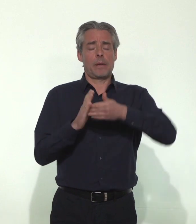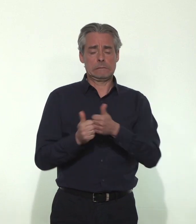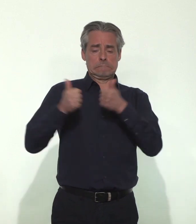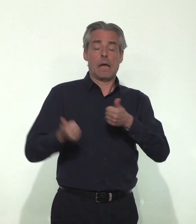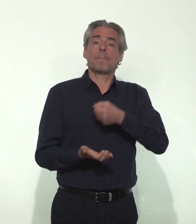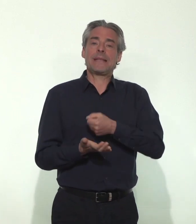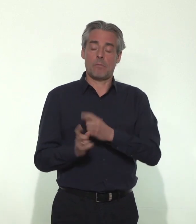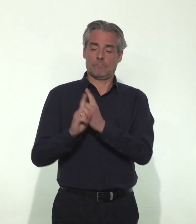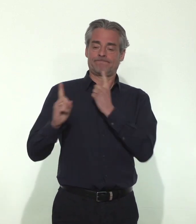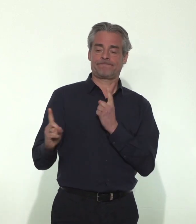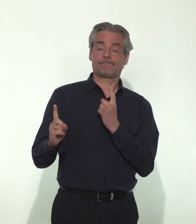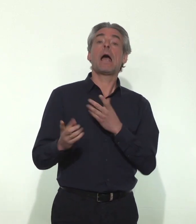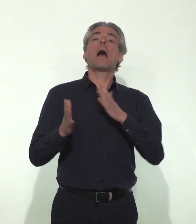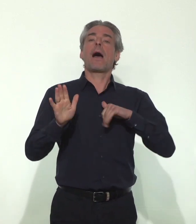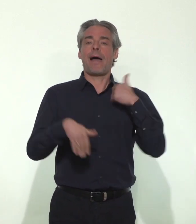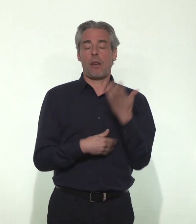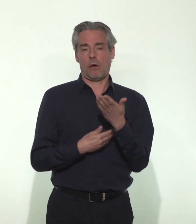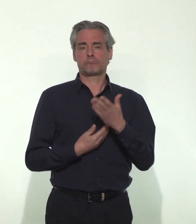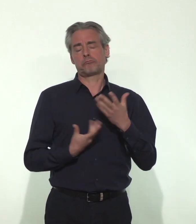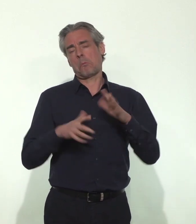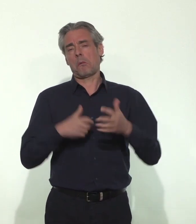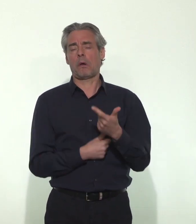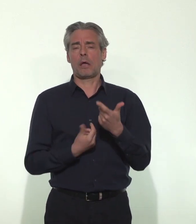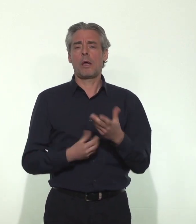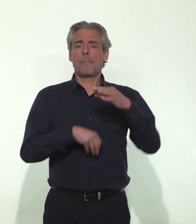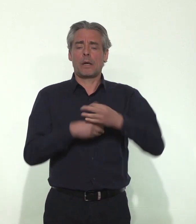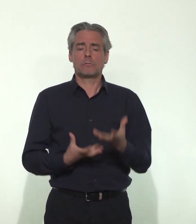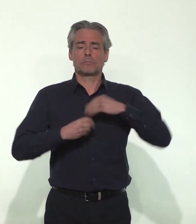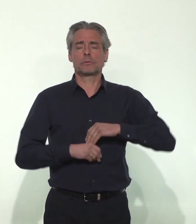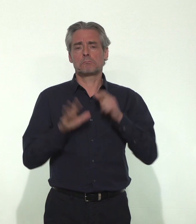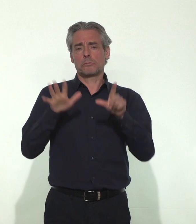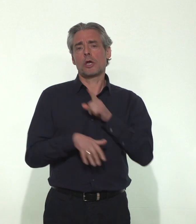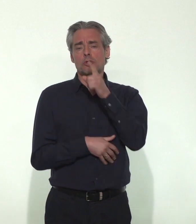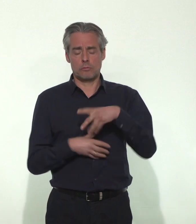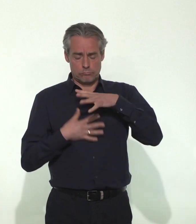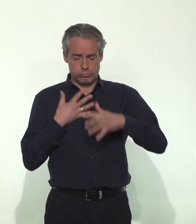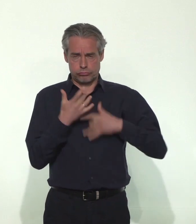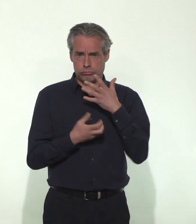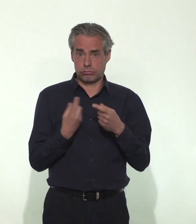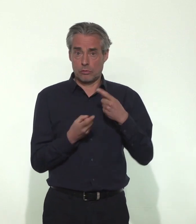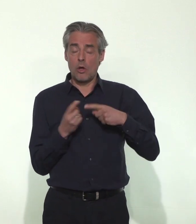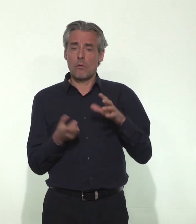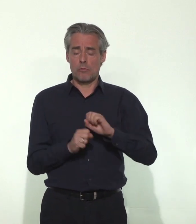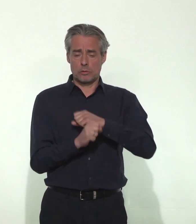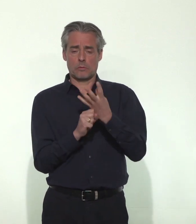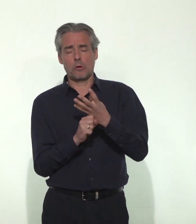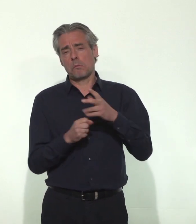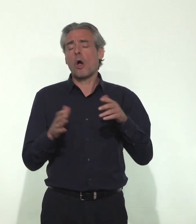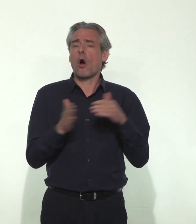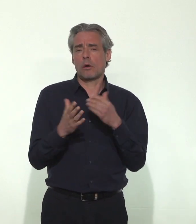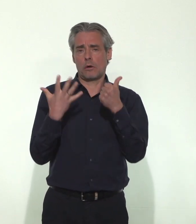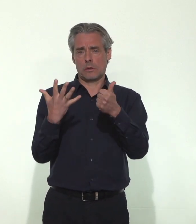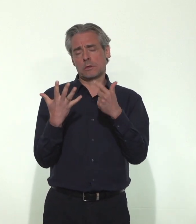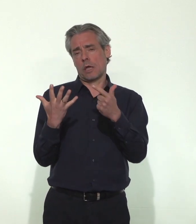alors après la période d'incubation moyenne de 7 jours et la durée moyenne d'évolution des symptômes d'environ 7 jours